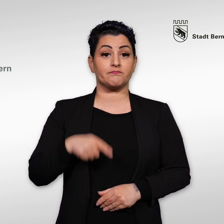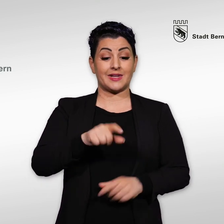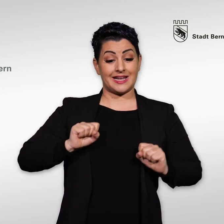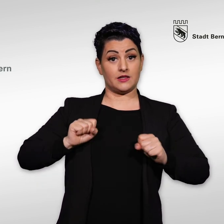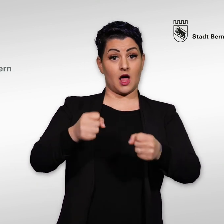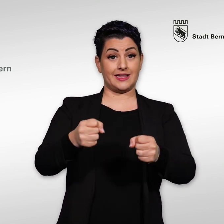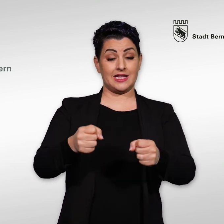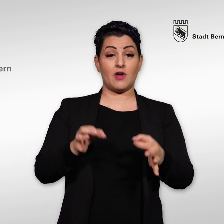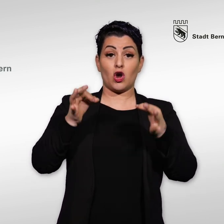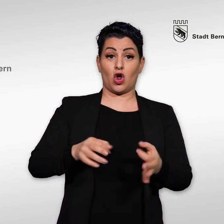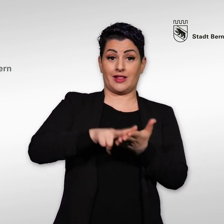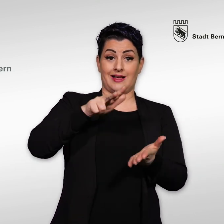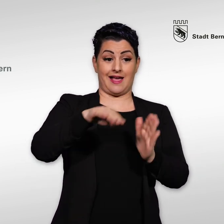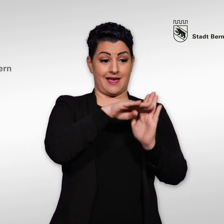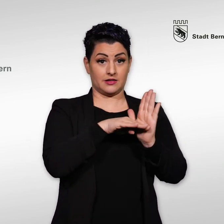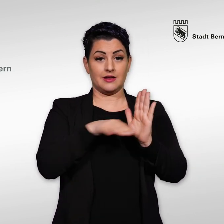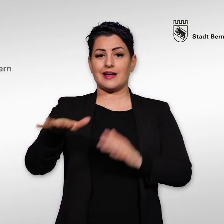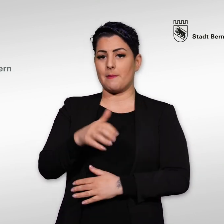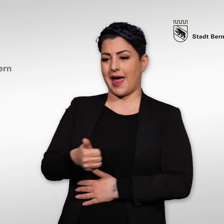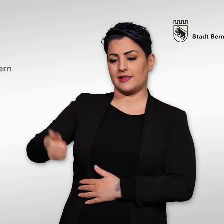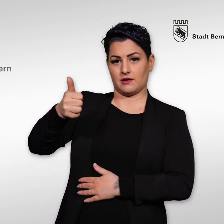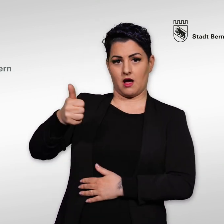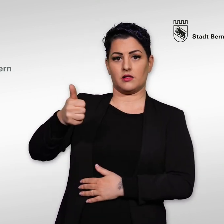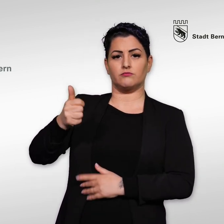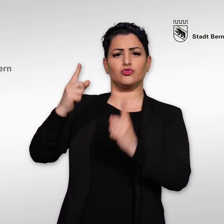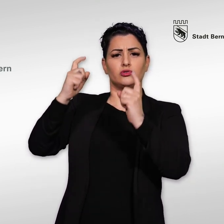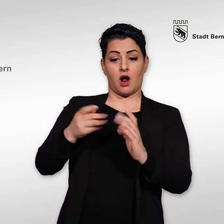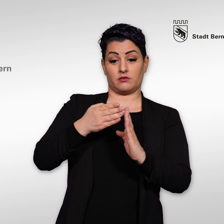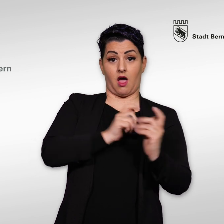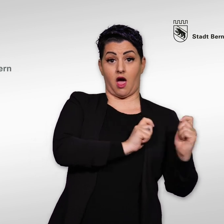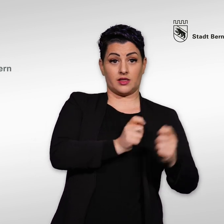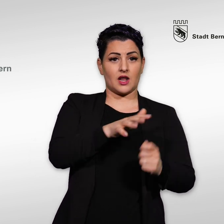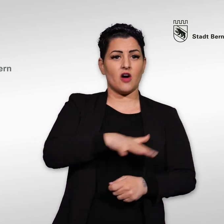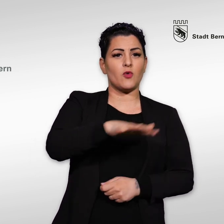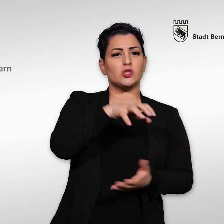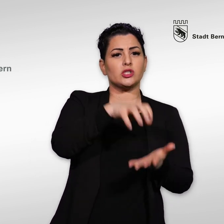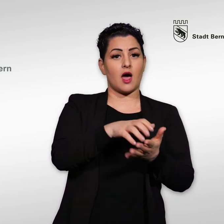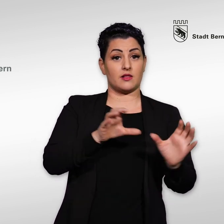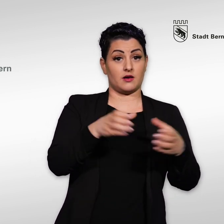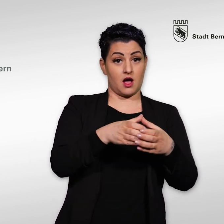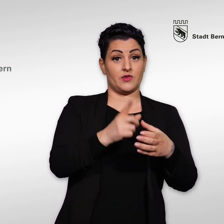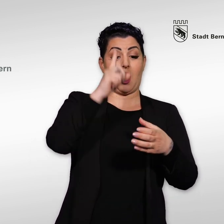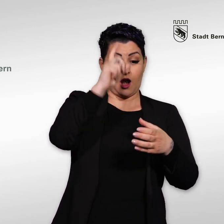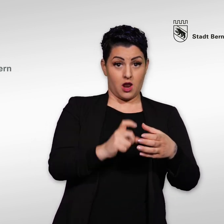Bei Gültigkeit legt der Gemeinderat die Initiative innerhalb von 12 Monaten seit der Einreichung dem Stadtrat vor.